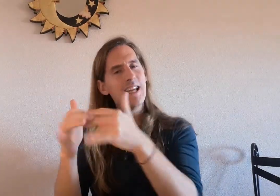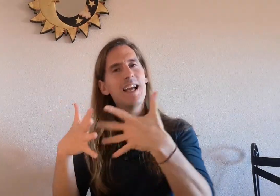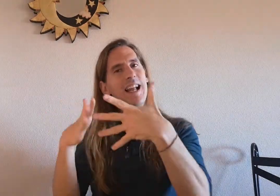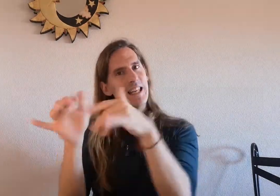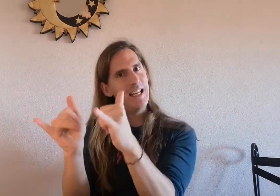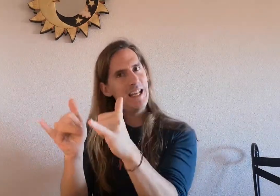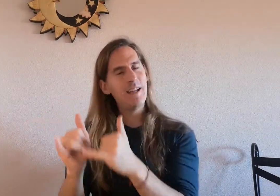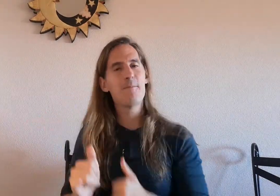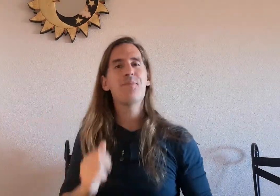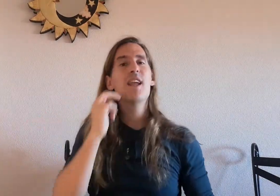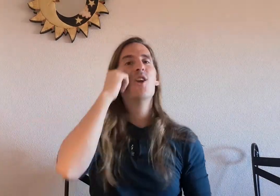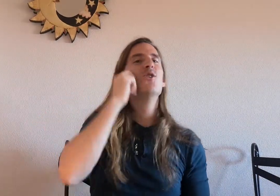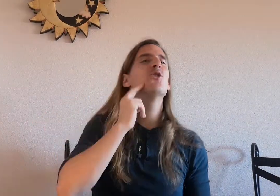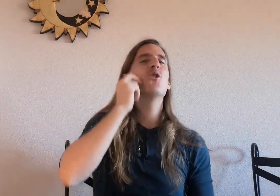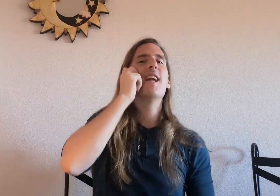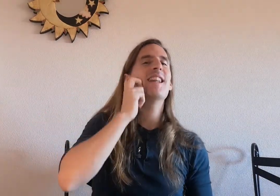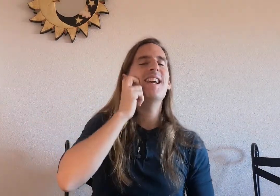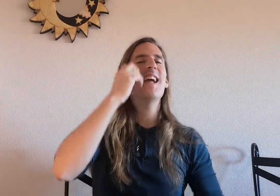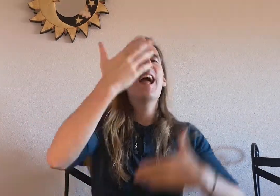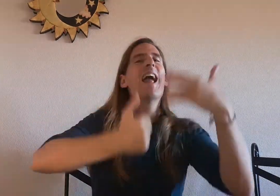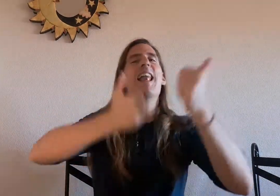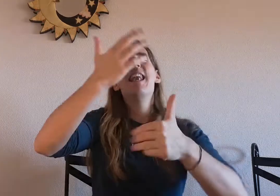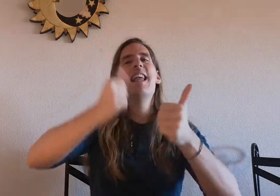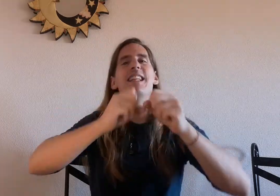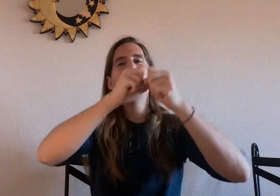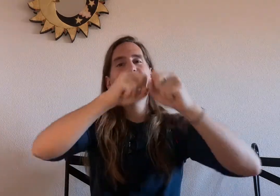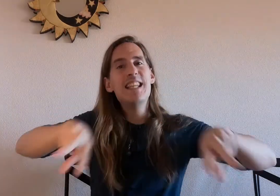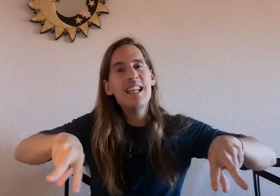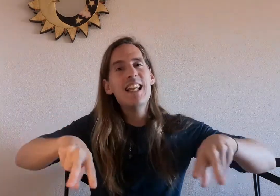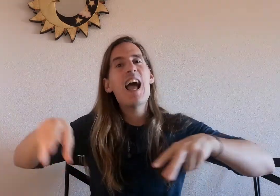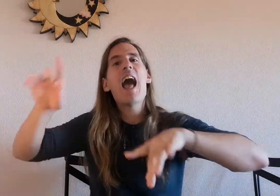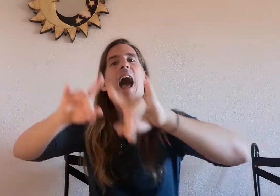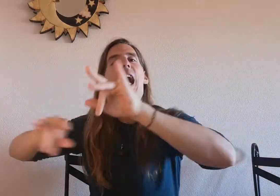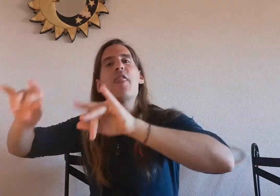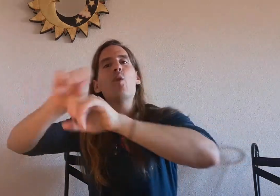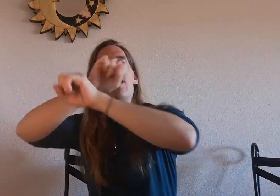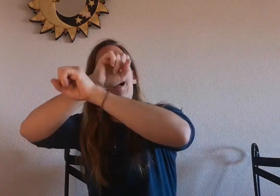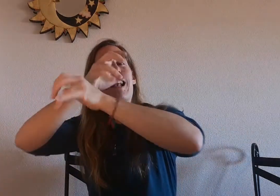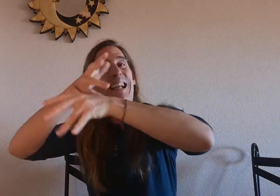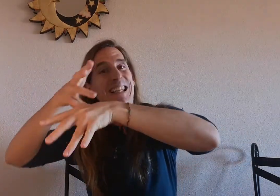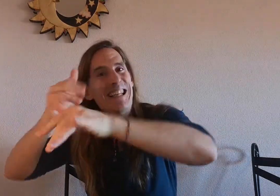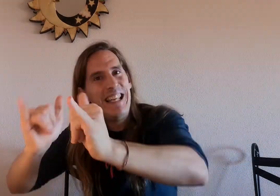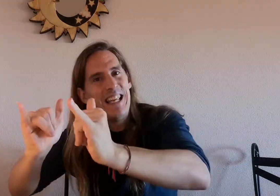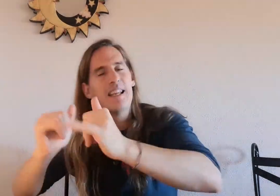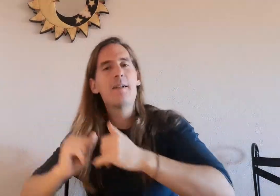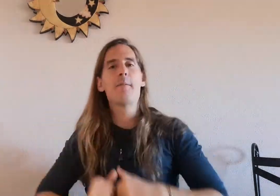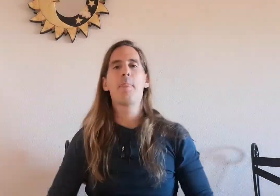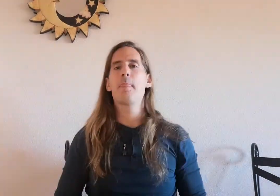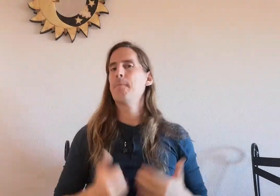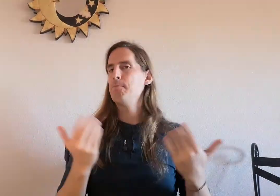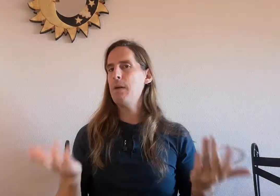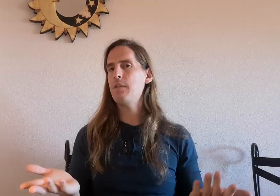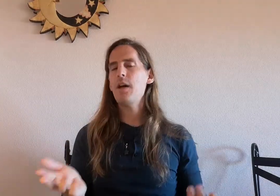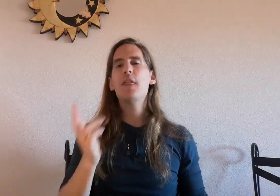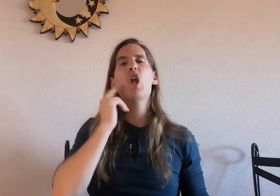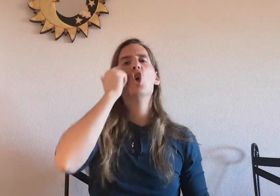ni chocolate leche sin azúcar ni más fácil